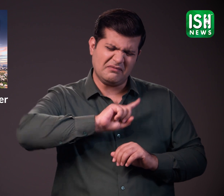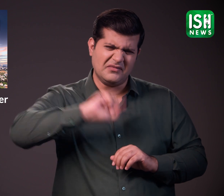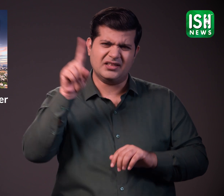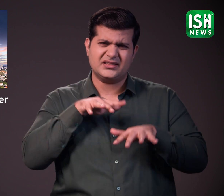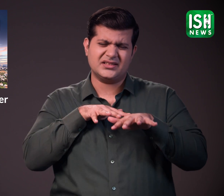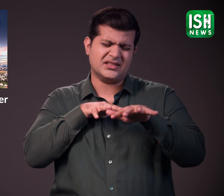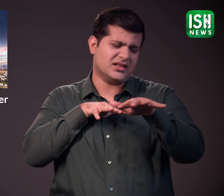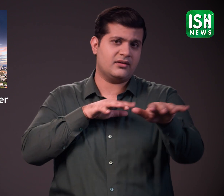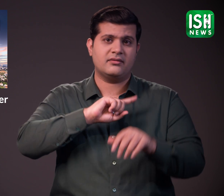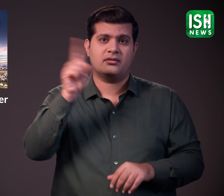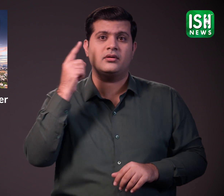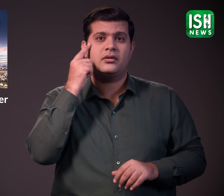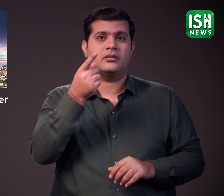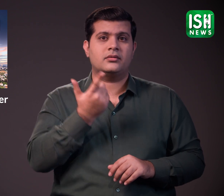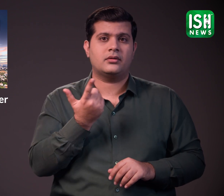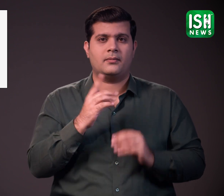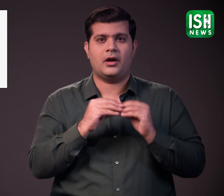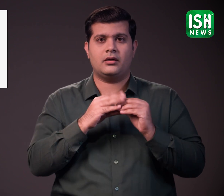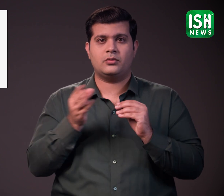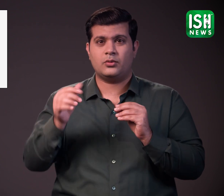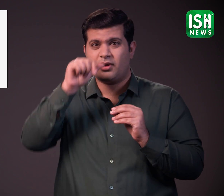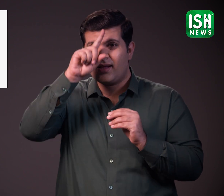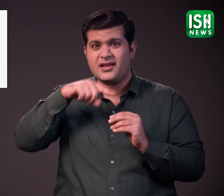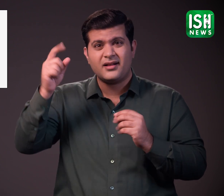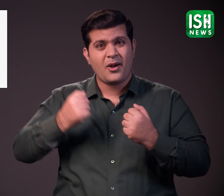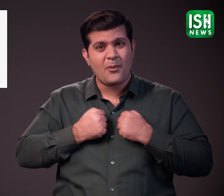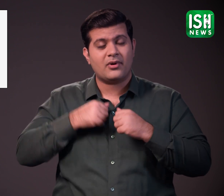बैंगलुरू में दुनिया का सबसे खराब ट्राफिक है